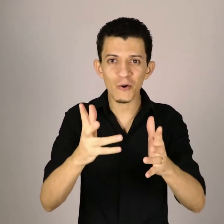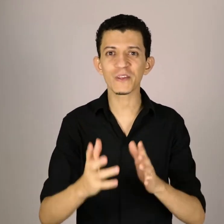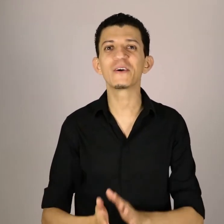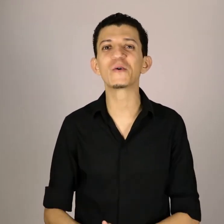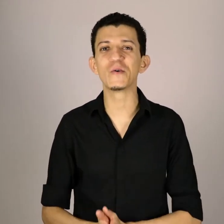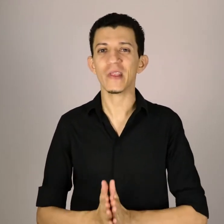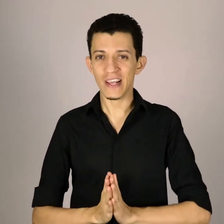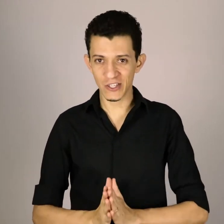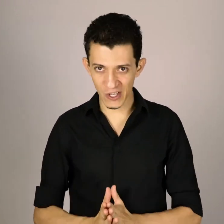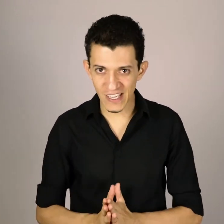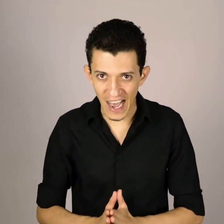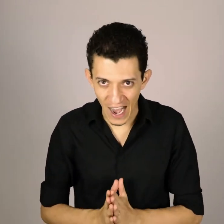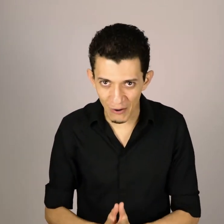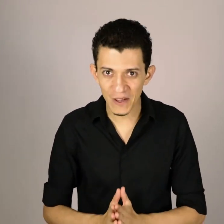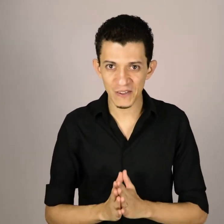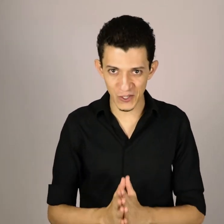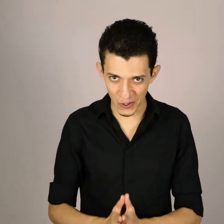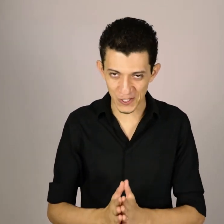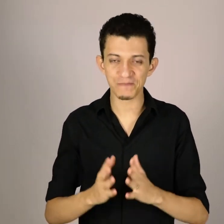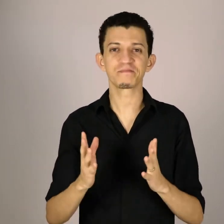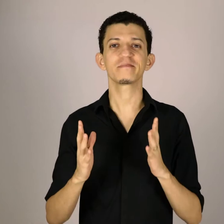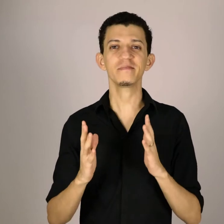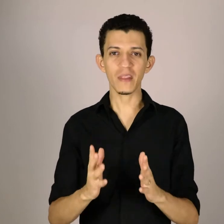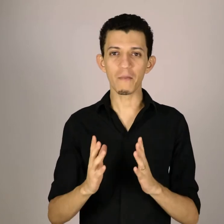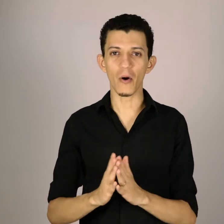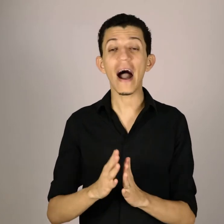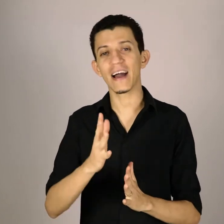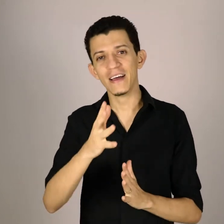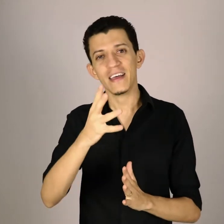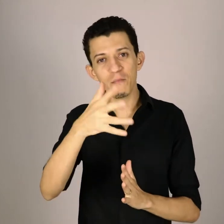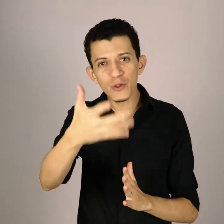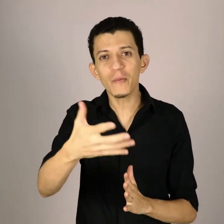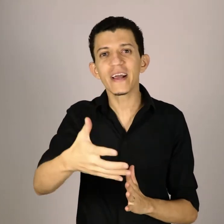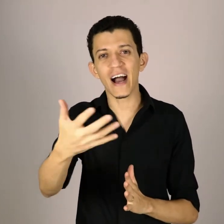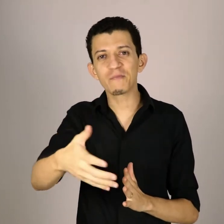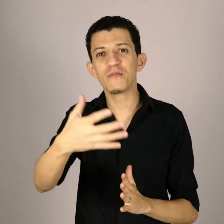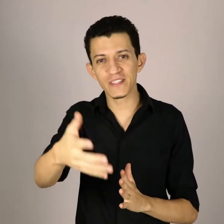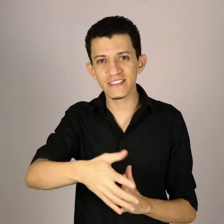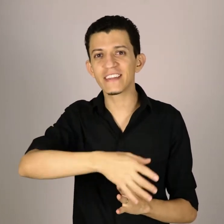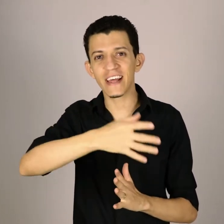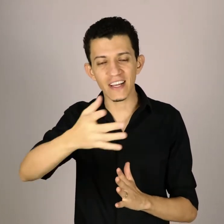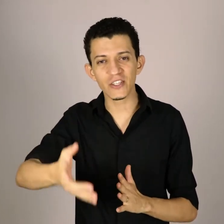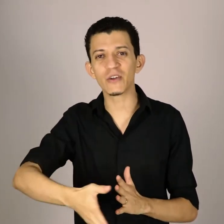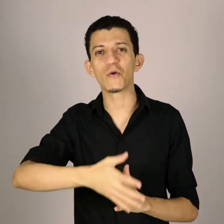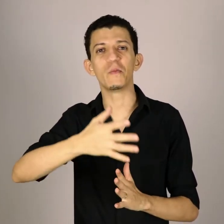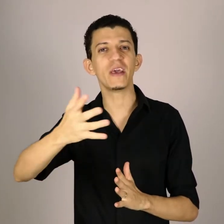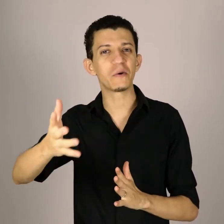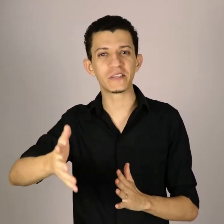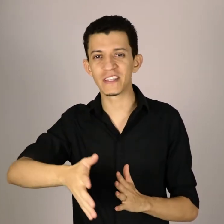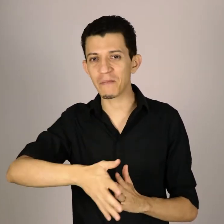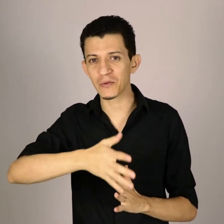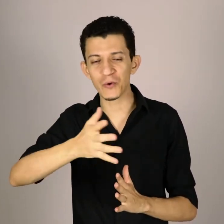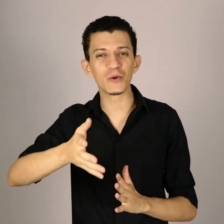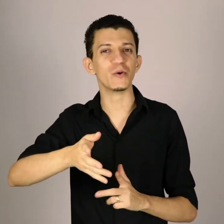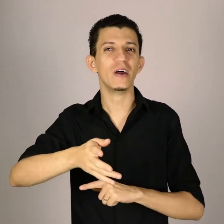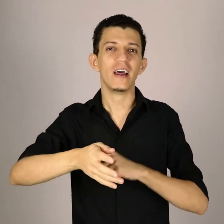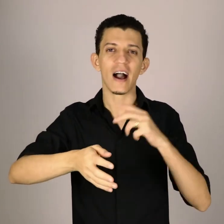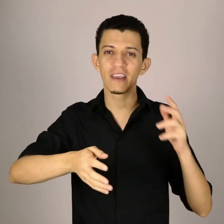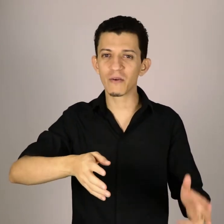conteúdo de nossa aula de hoje. Bom, ah, muito obrigado por você ter interagido comigo esse tempo todo, aqui no